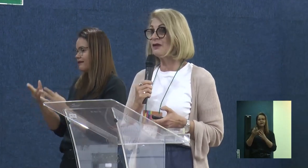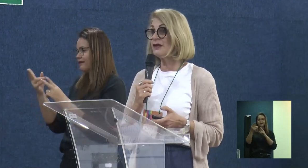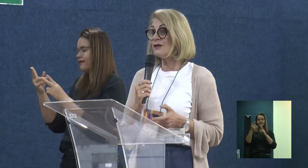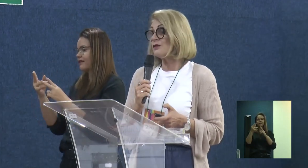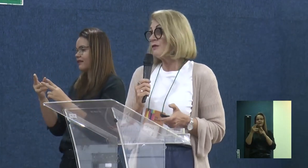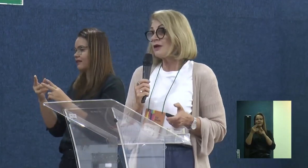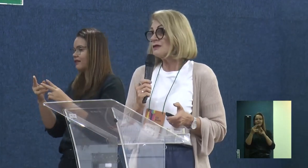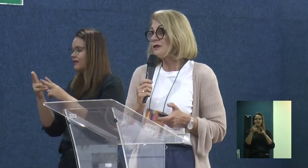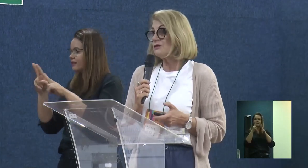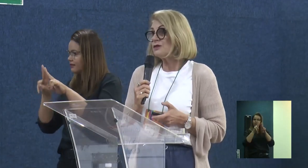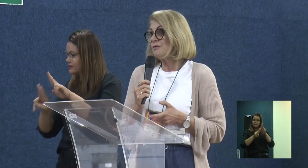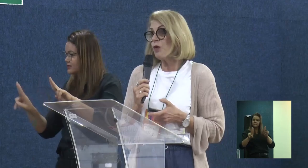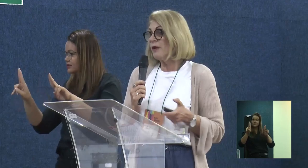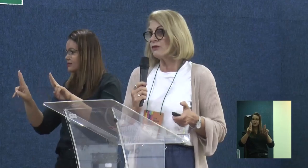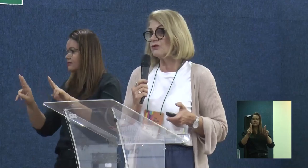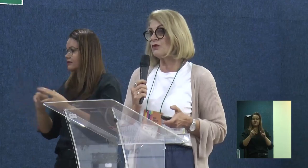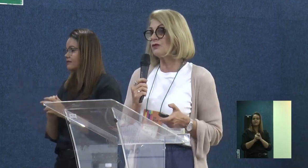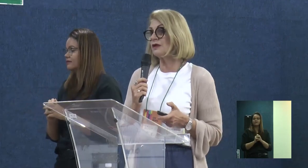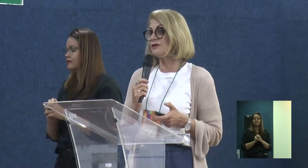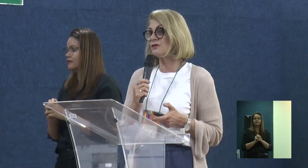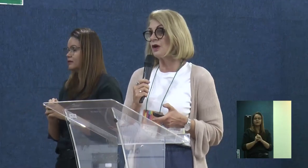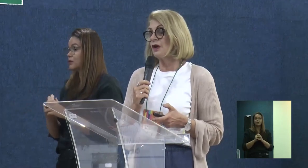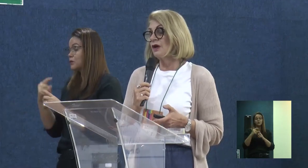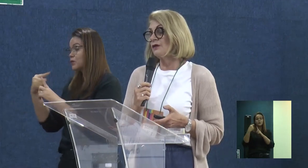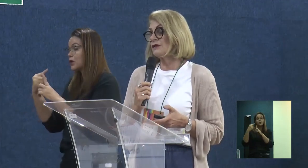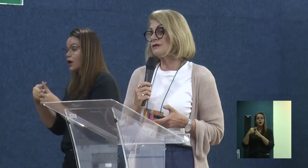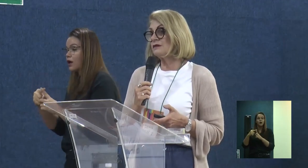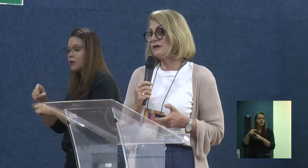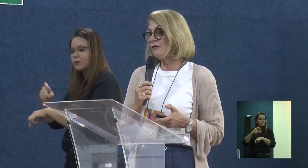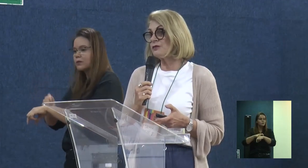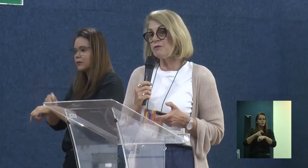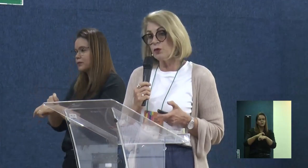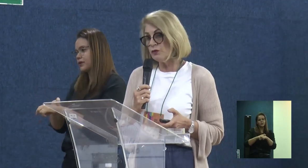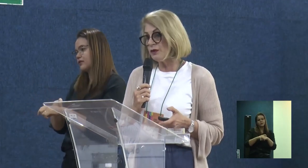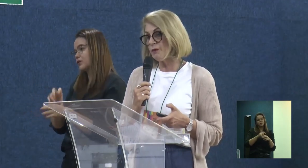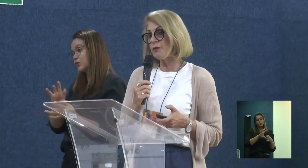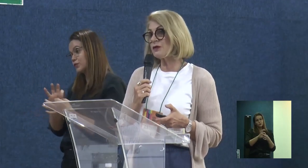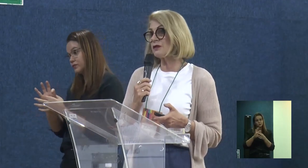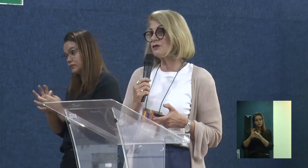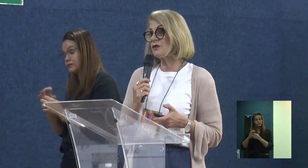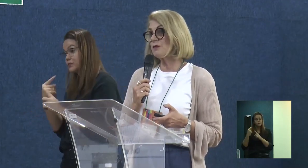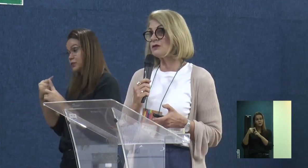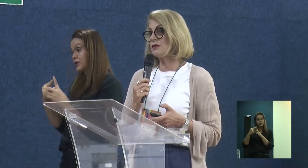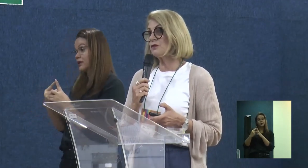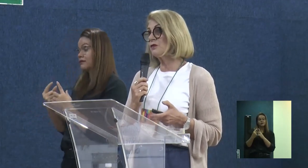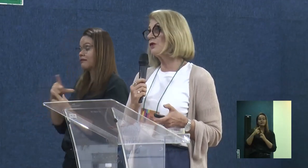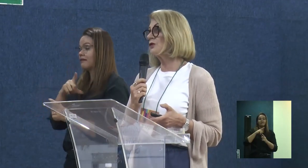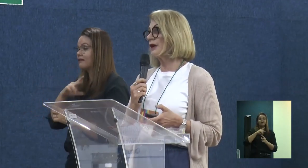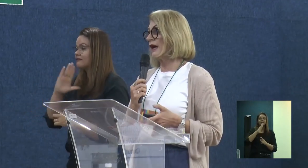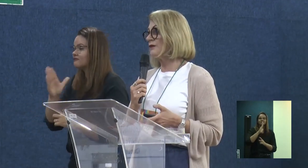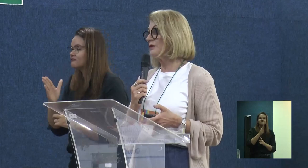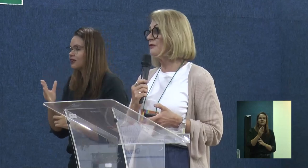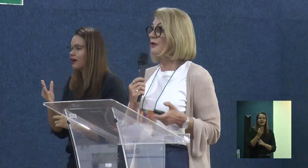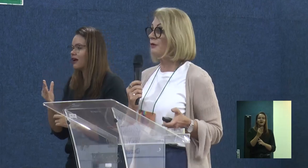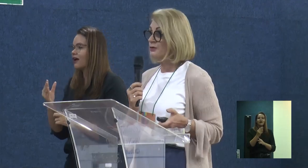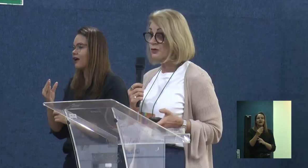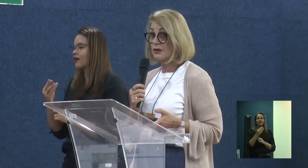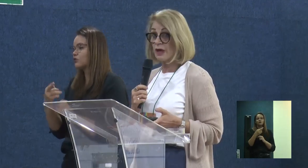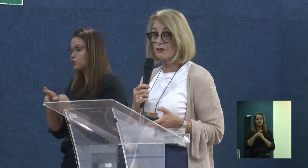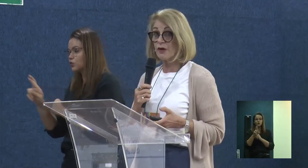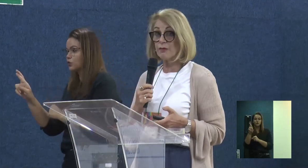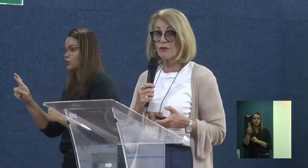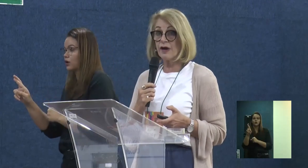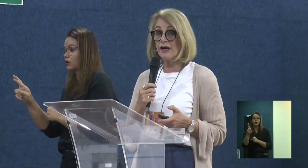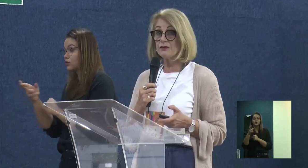Catarina? Na verdade, é uma questão de momento, de contexto. Nós estávamos há muito tempo a pós-graduação apostando no doutorado e